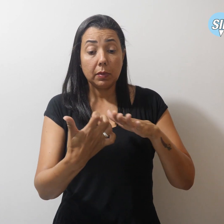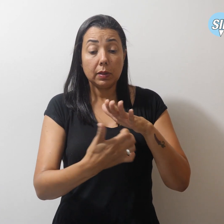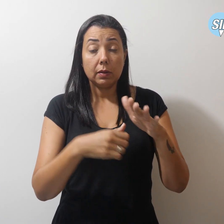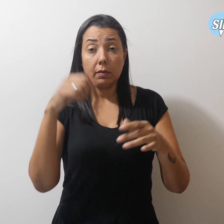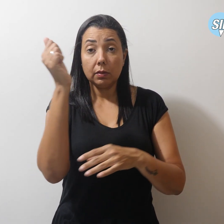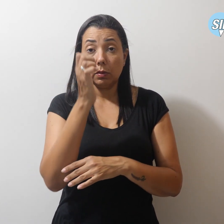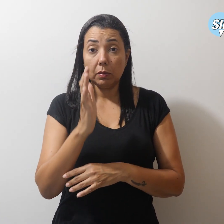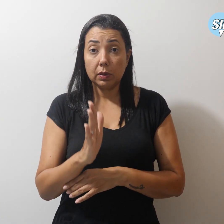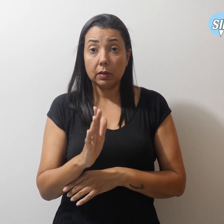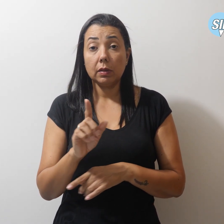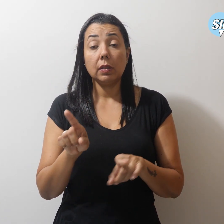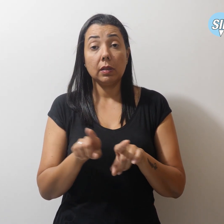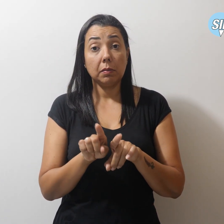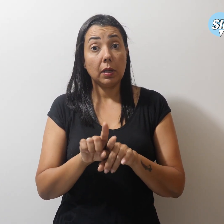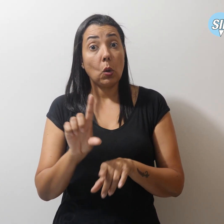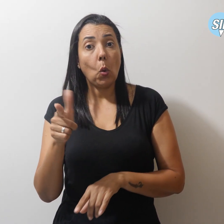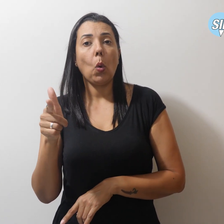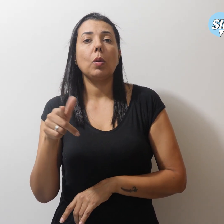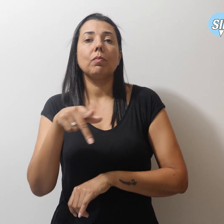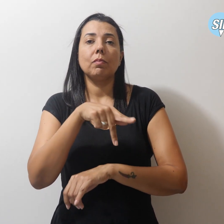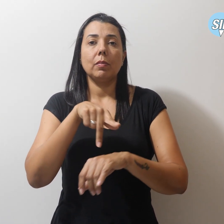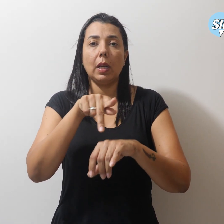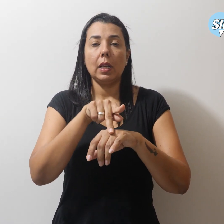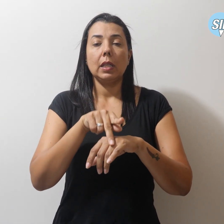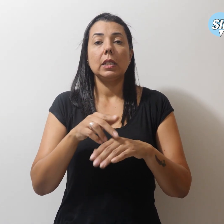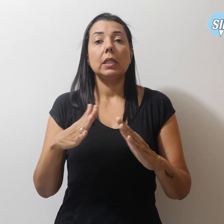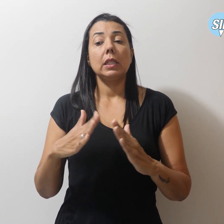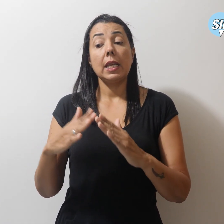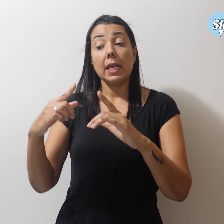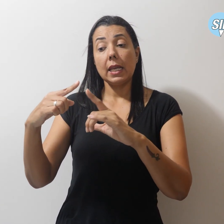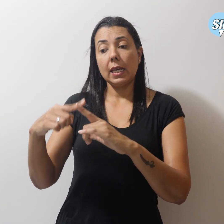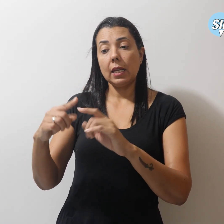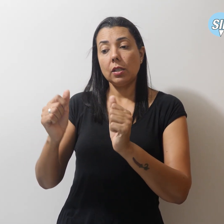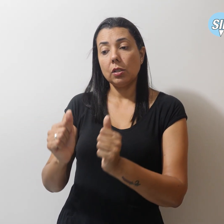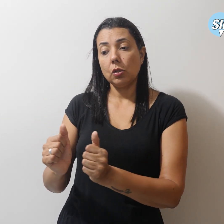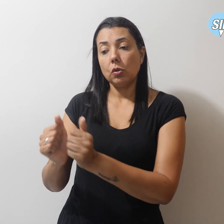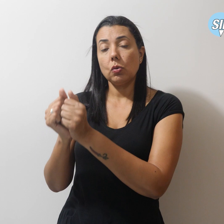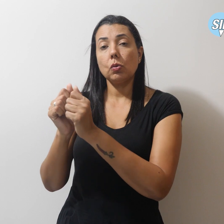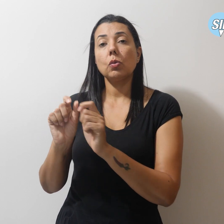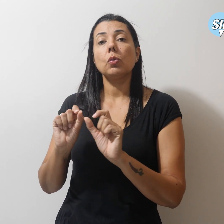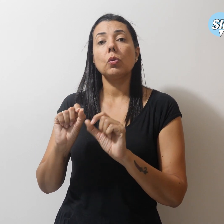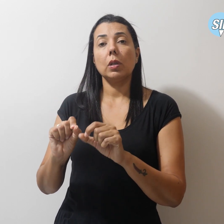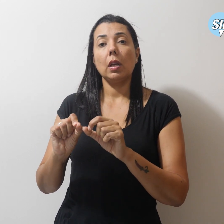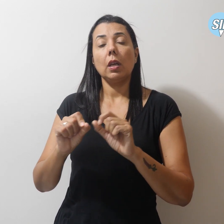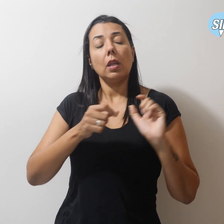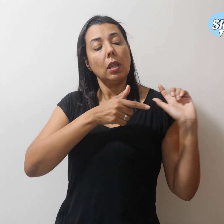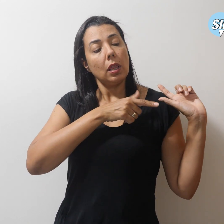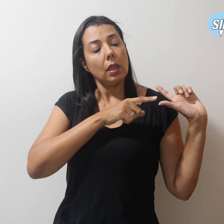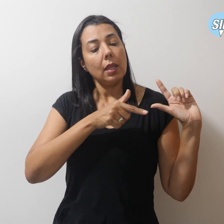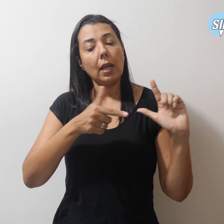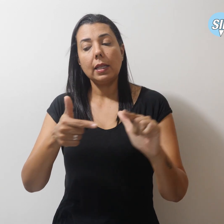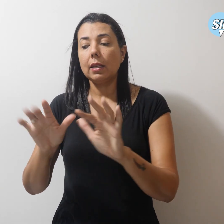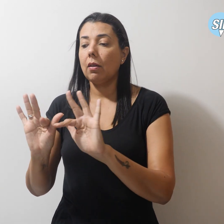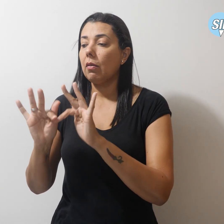e estrangeiros e igrejas ligadas à chamada tradição, família e